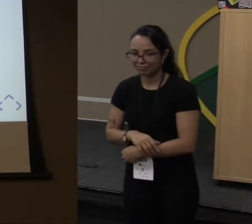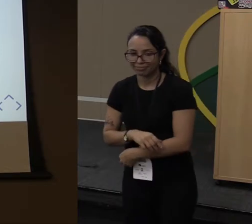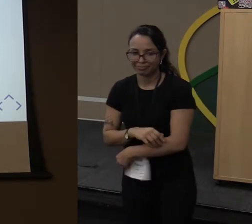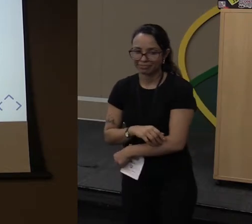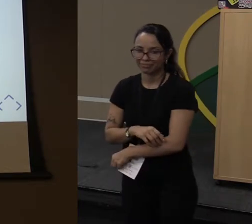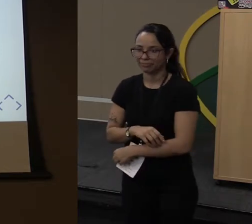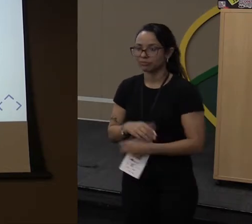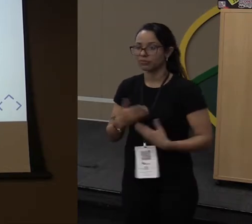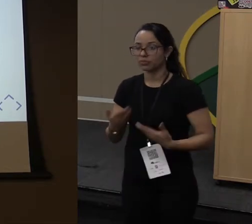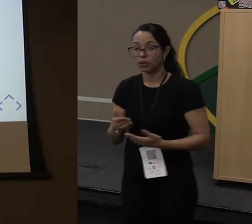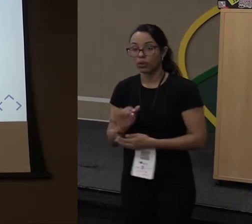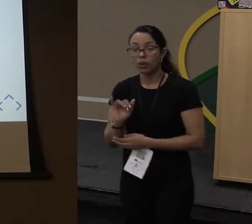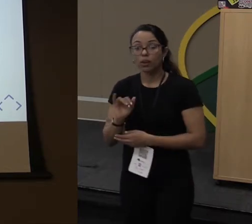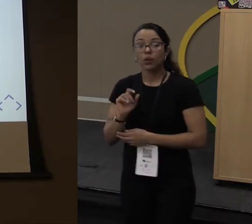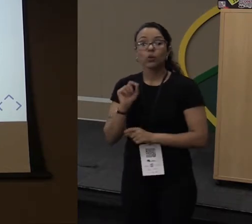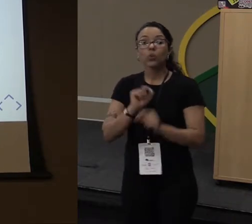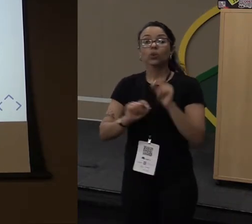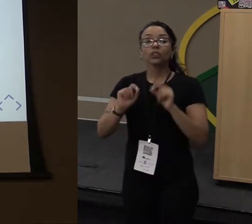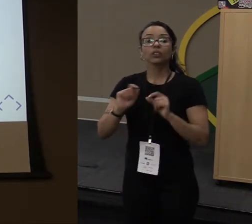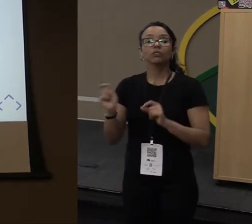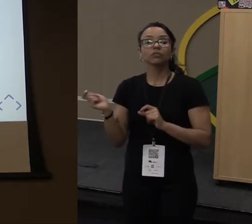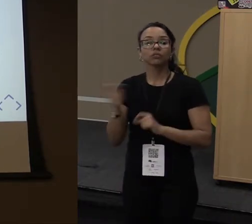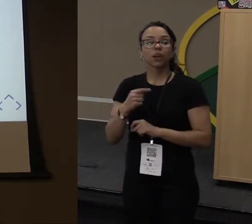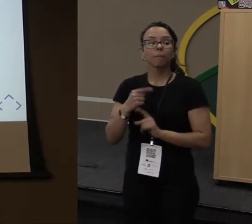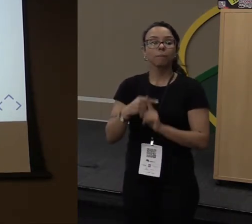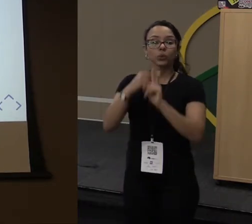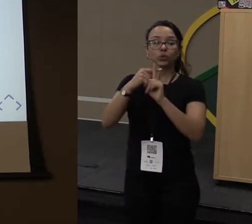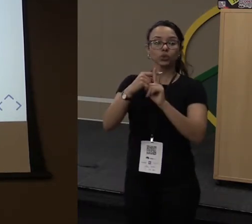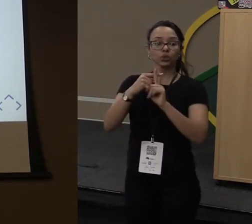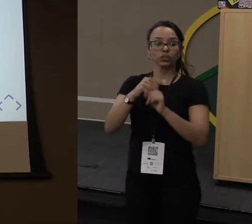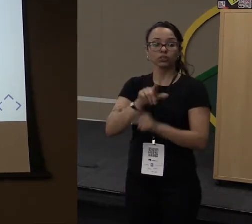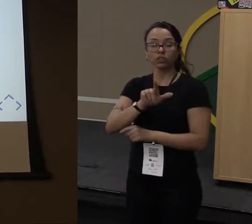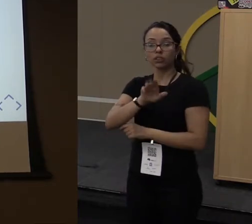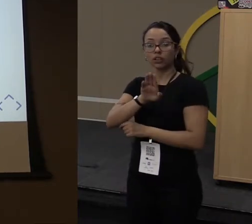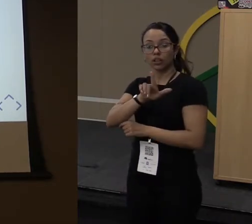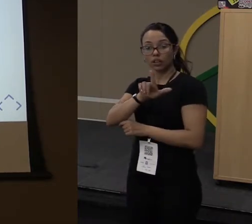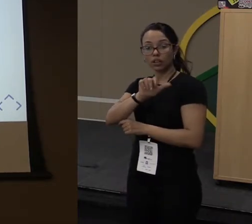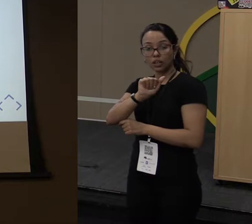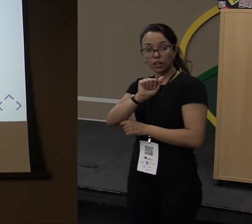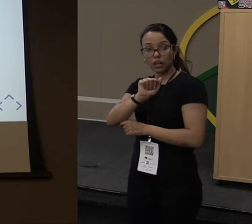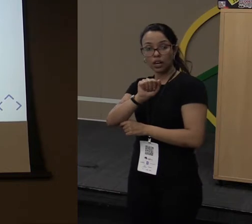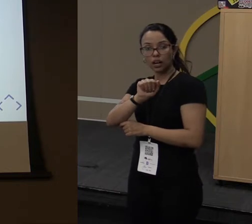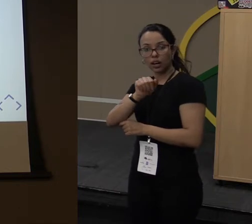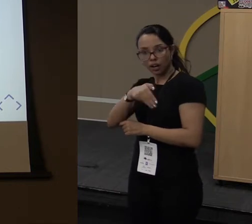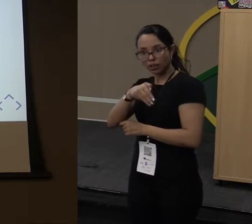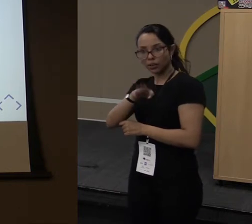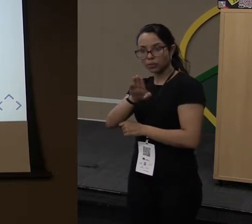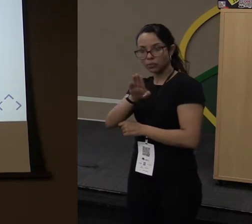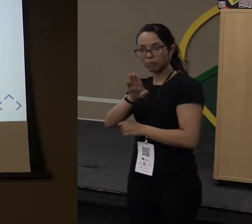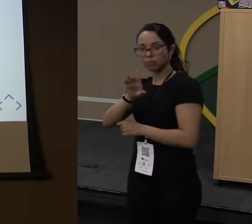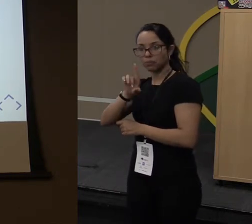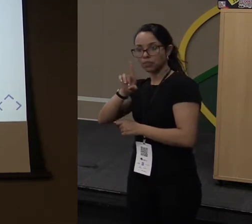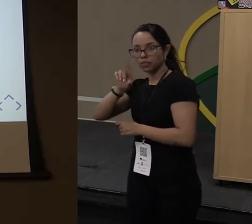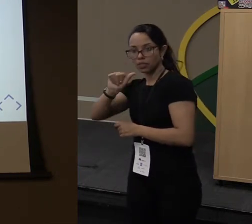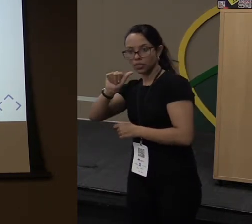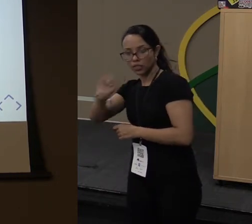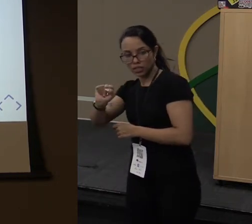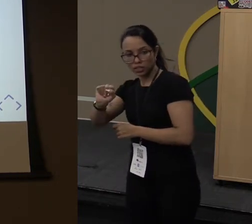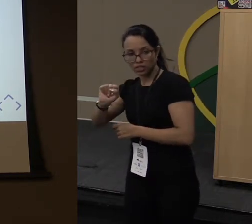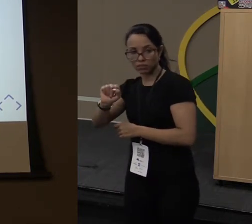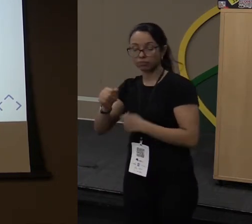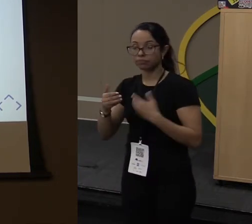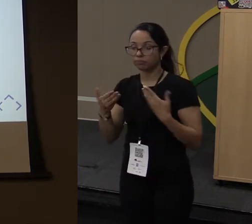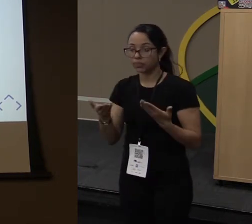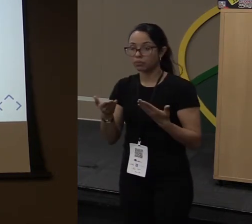Vantagem de usar lambdas. Vai solucionar todos esses pontos negativos que eu citei. Abra novas possibilidades do estilo